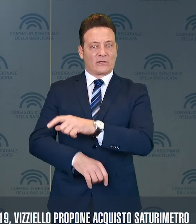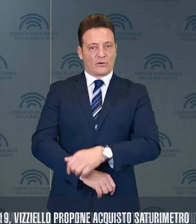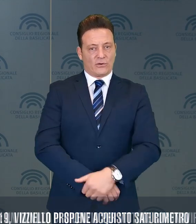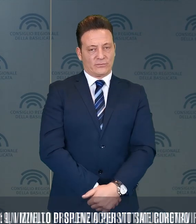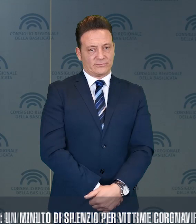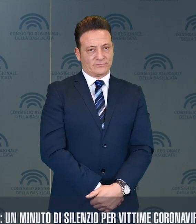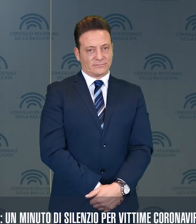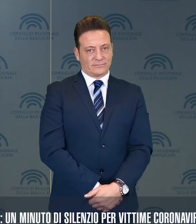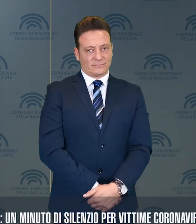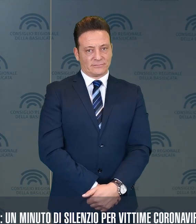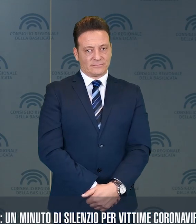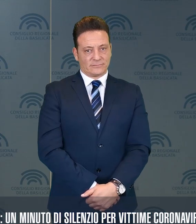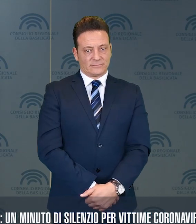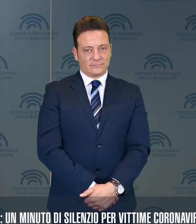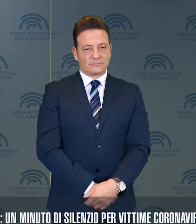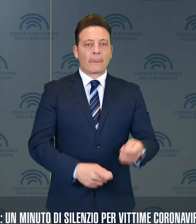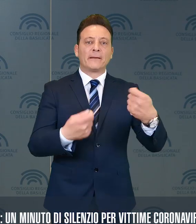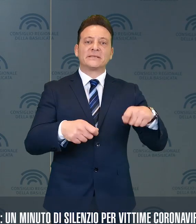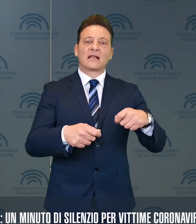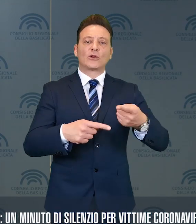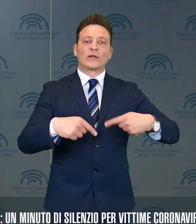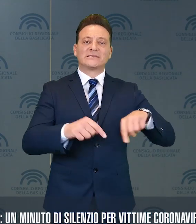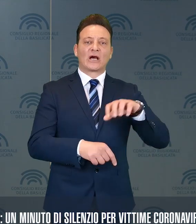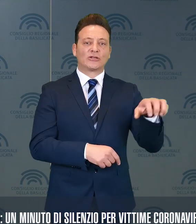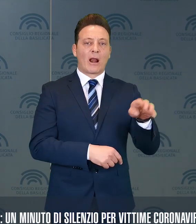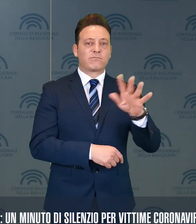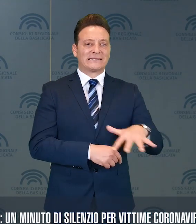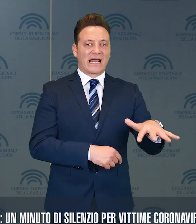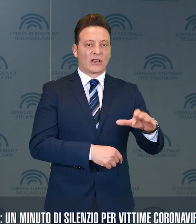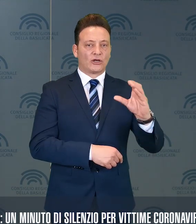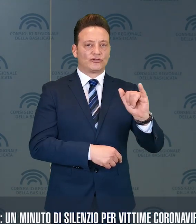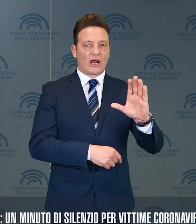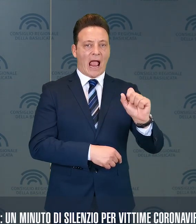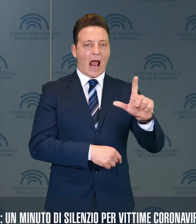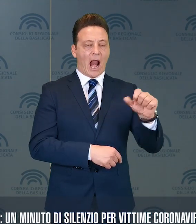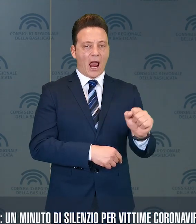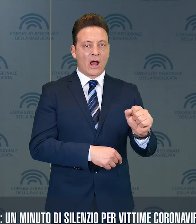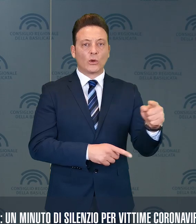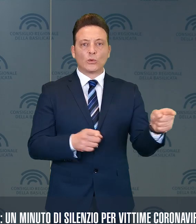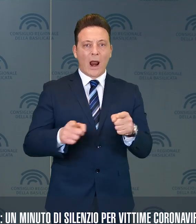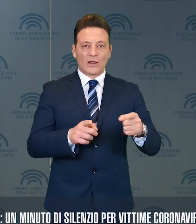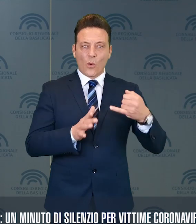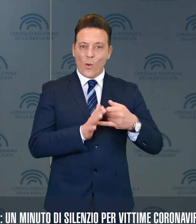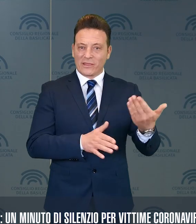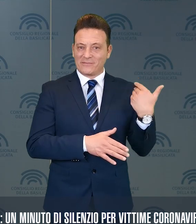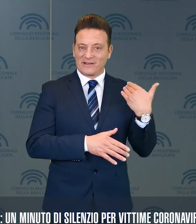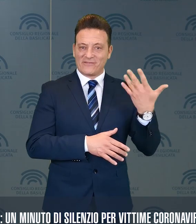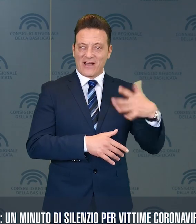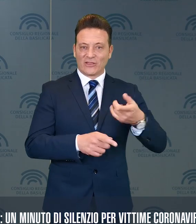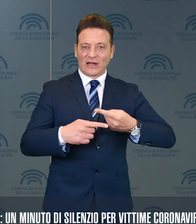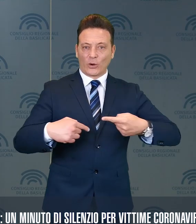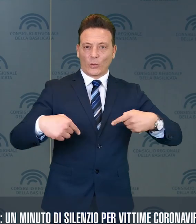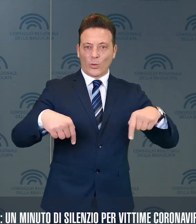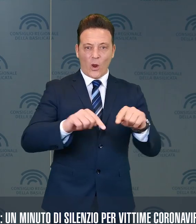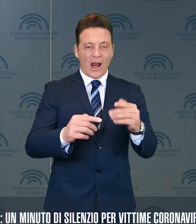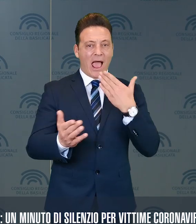Il presidente del Consiglio regionale della Basilicata Cicala, durante l'ultima riunione telematica dell